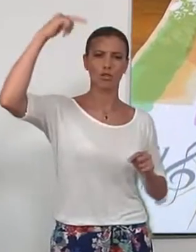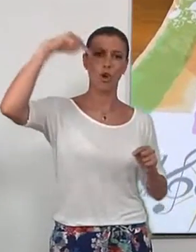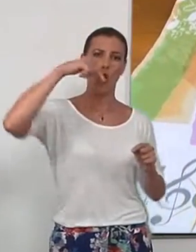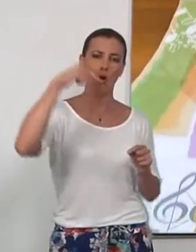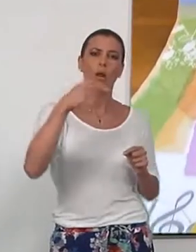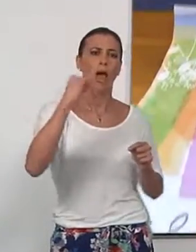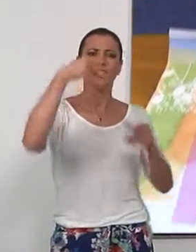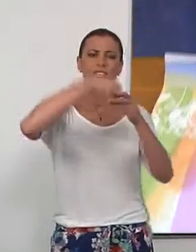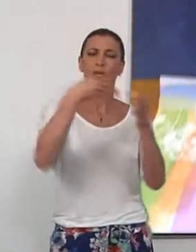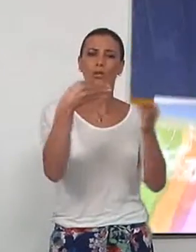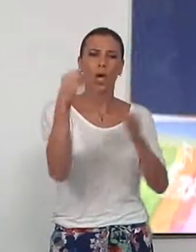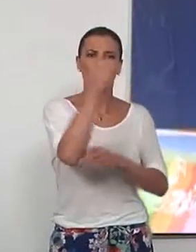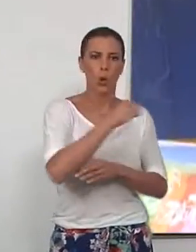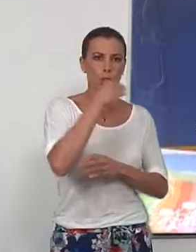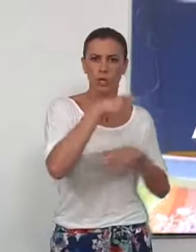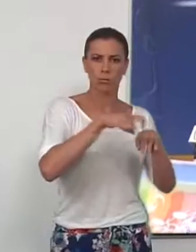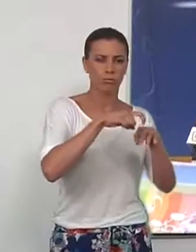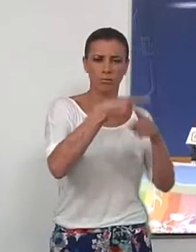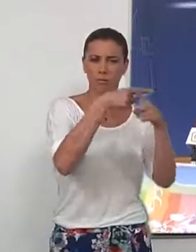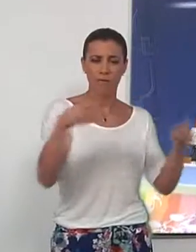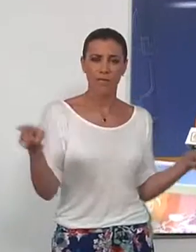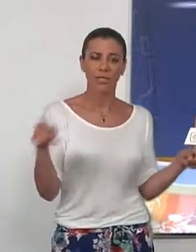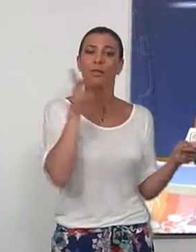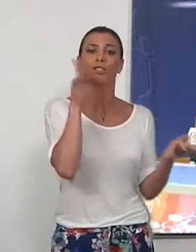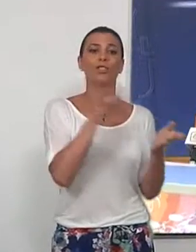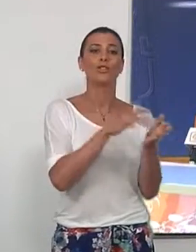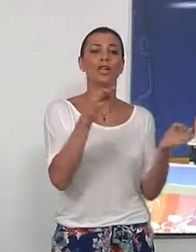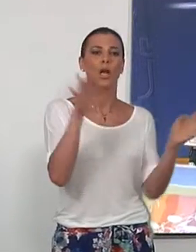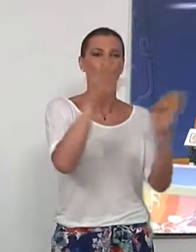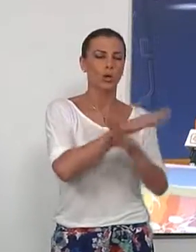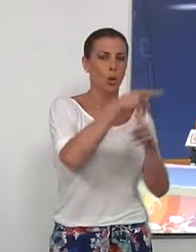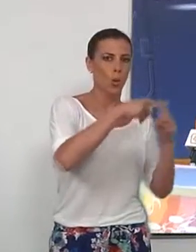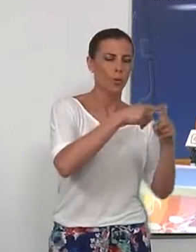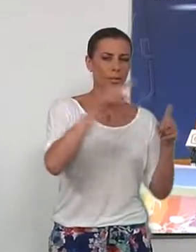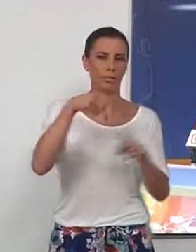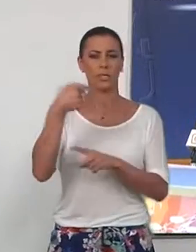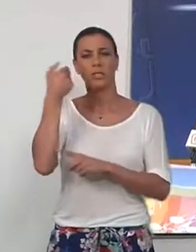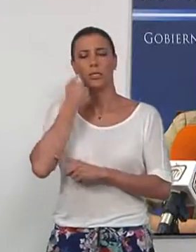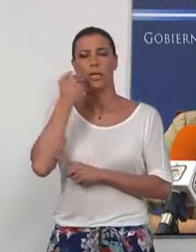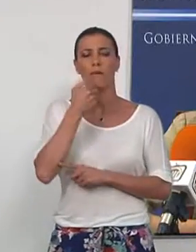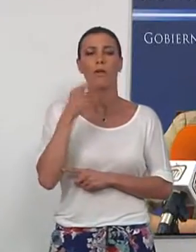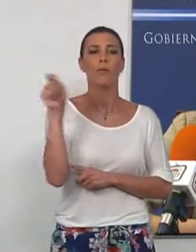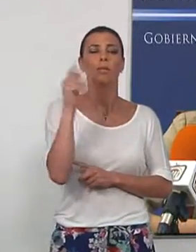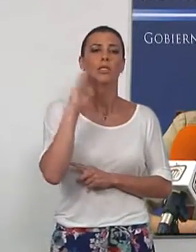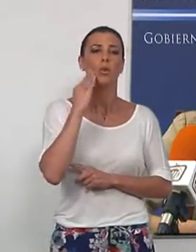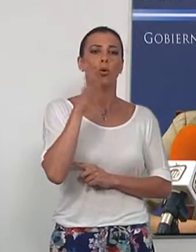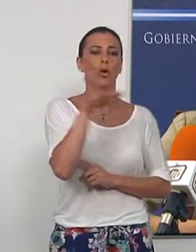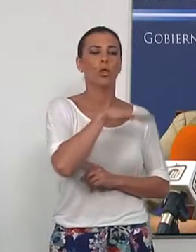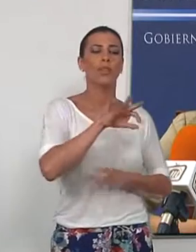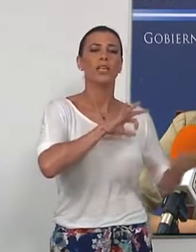conciertos de varios estilos para las noches de los jueves y sábados de julio en el Teatro Calderón de la Barca y en el